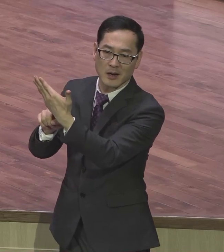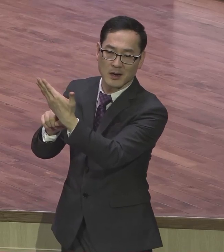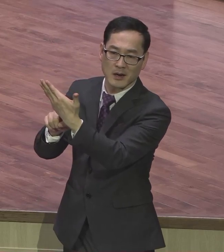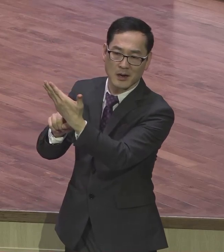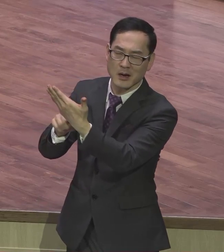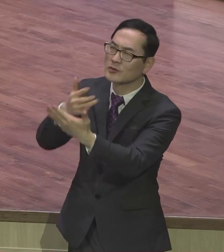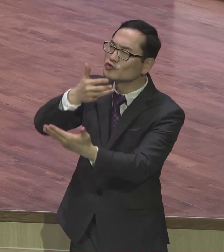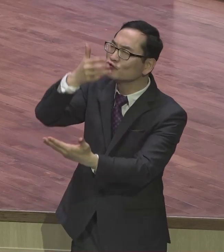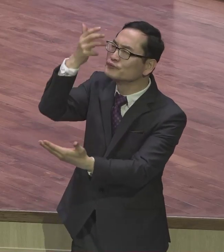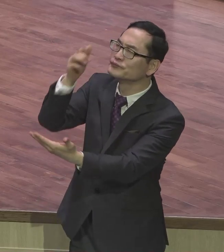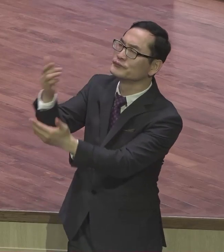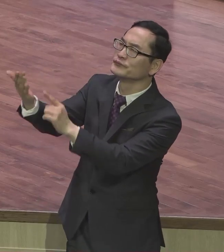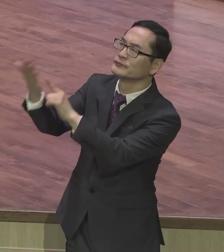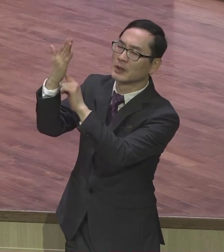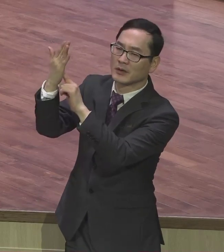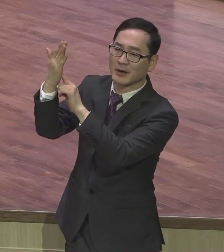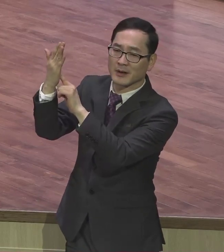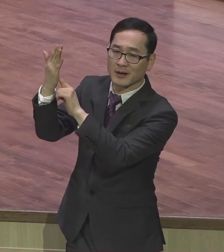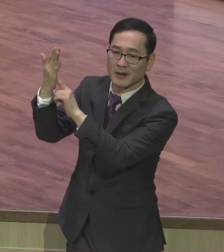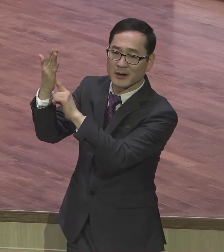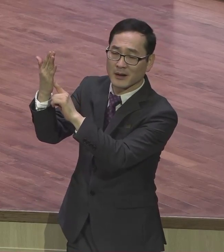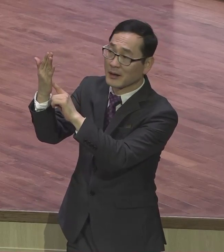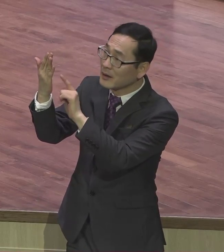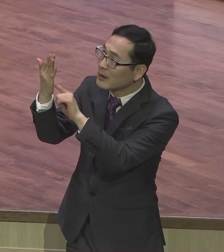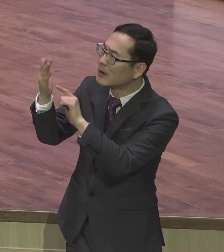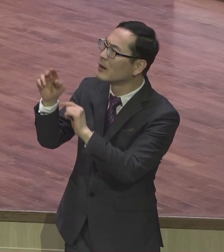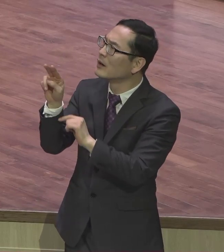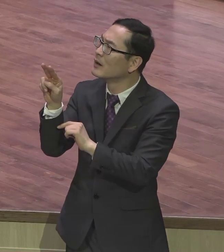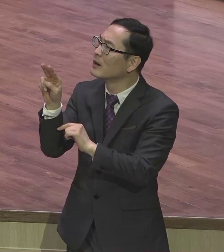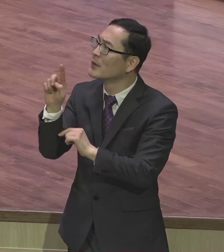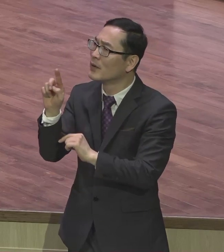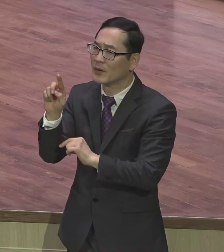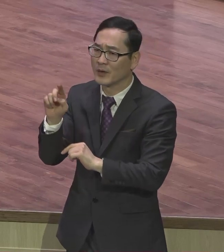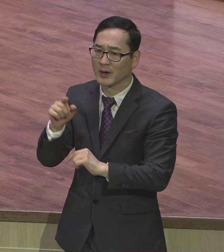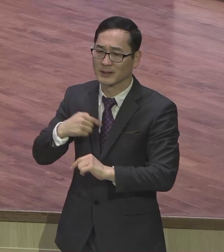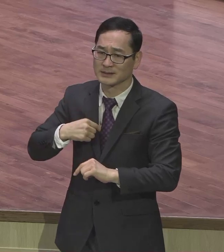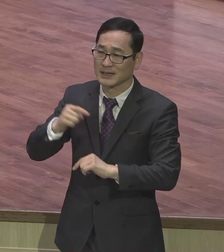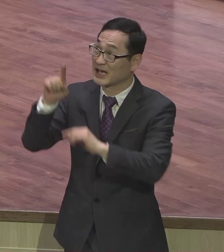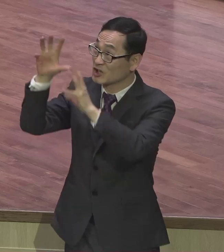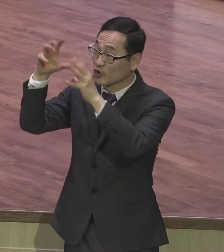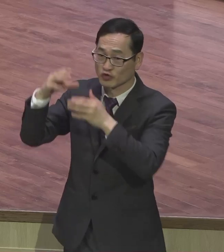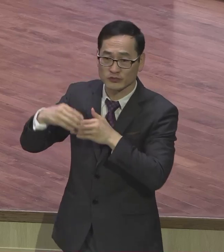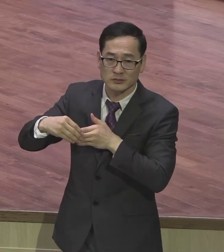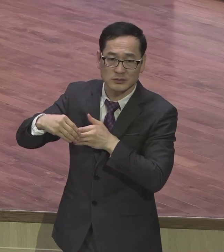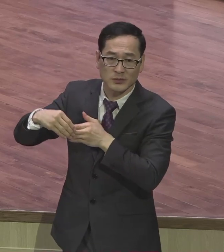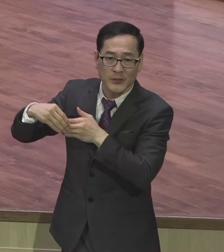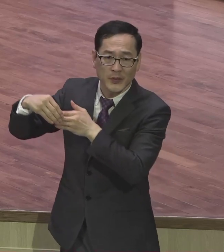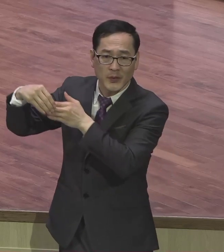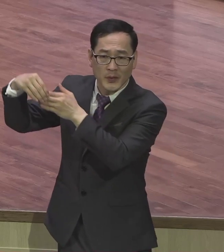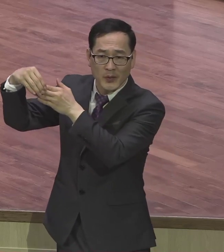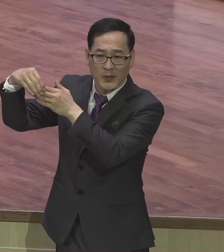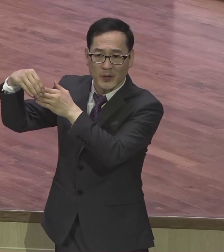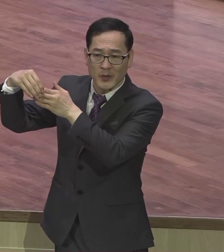간증을 합니다 여기 보면 자신이 나군으로 끌려가서 예수님 십자가에서 뭐라고 하셨어요